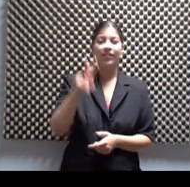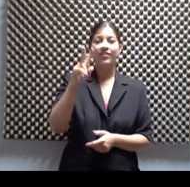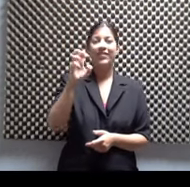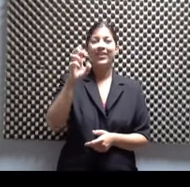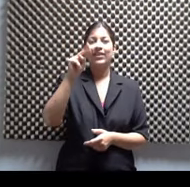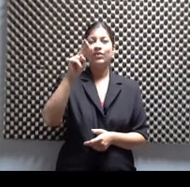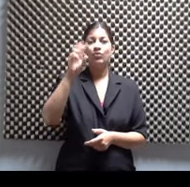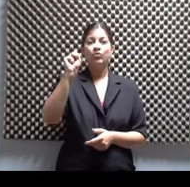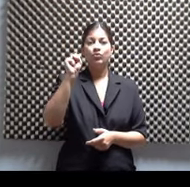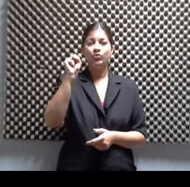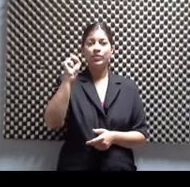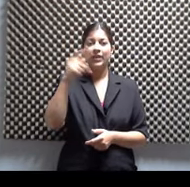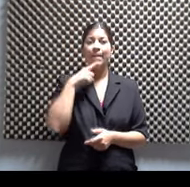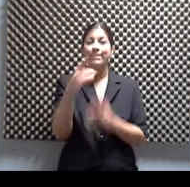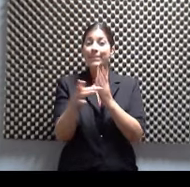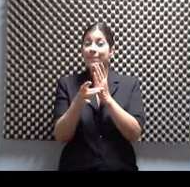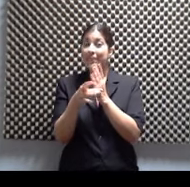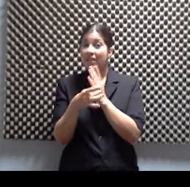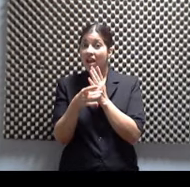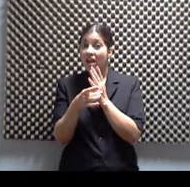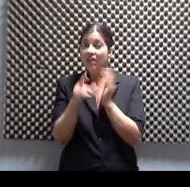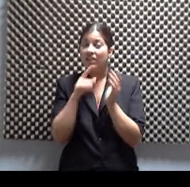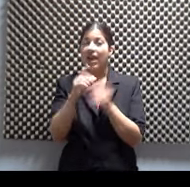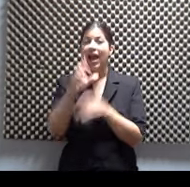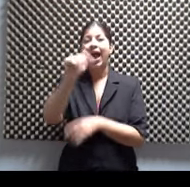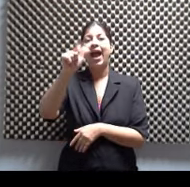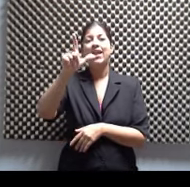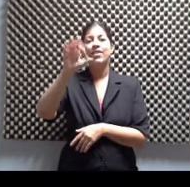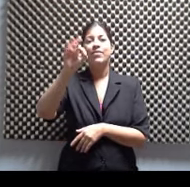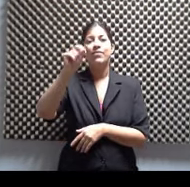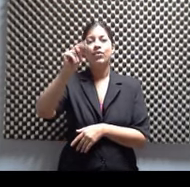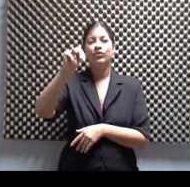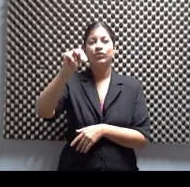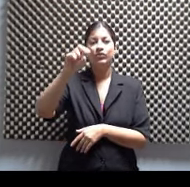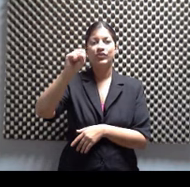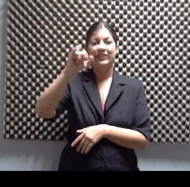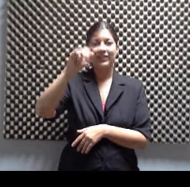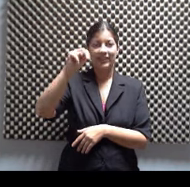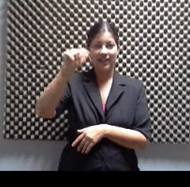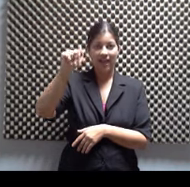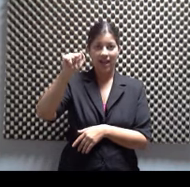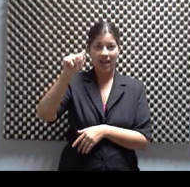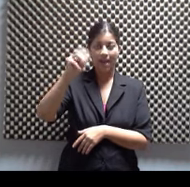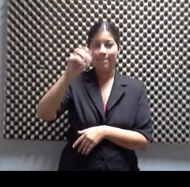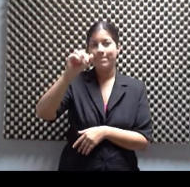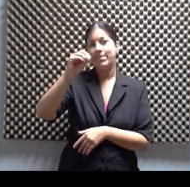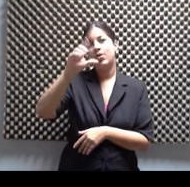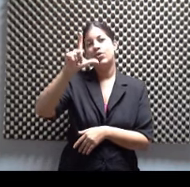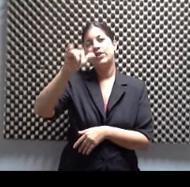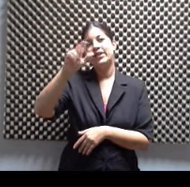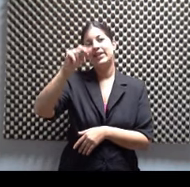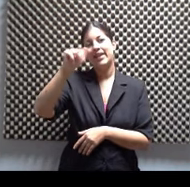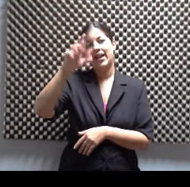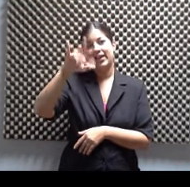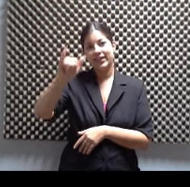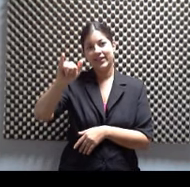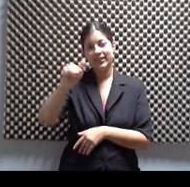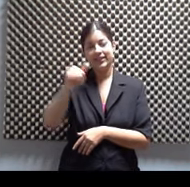tengo que informar lo que esta obra de Alfonsina Molinari y Jorge Castro está bajo la dirección de Gilberto Molinari. Se